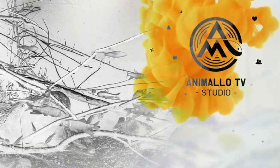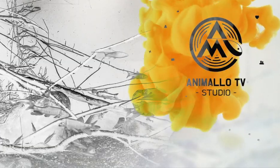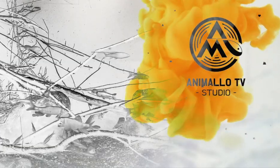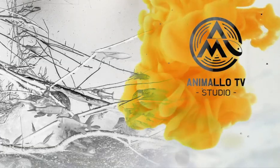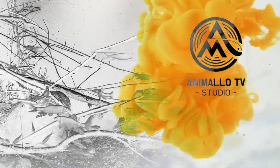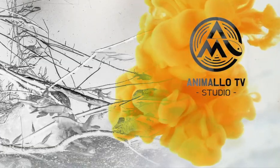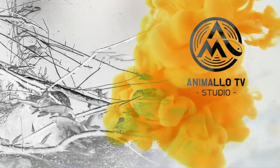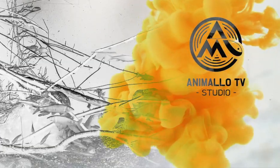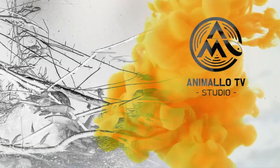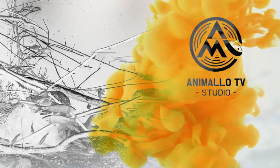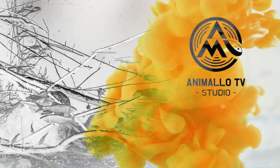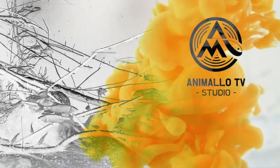애니몰로 TV